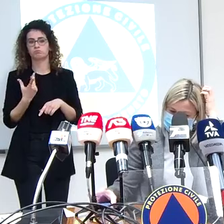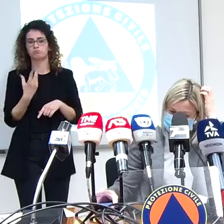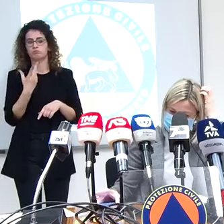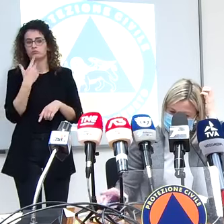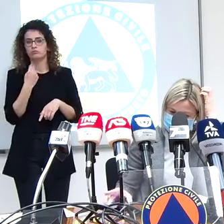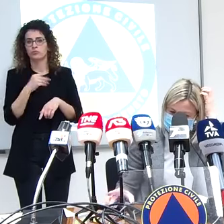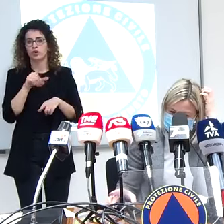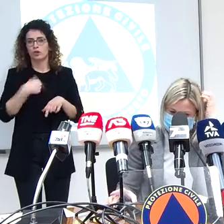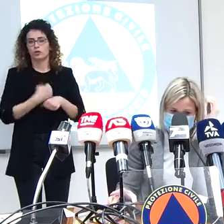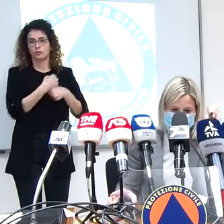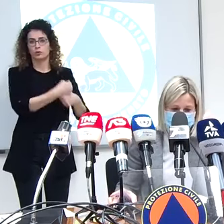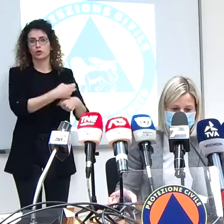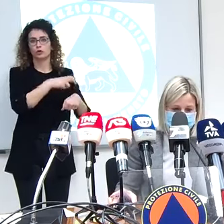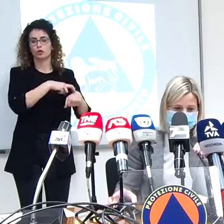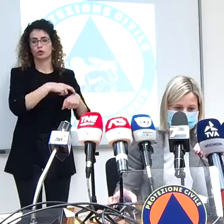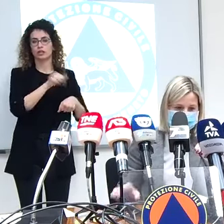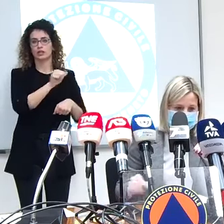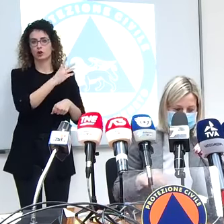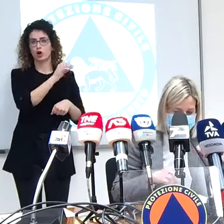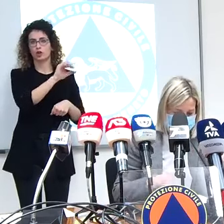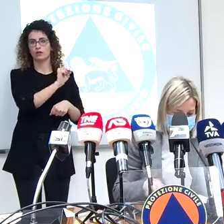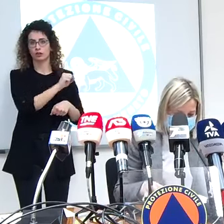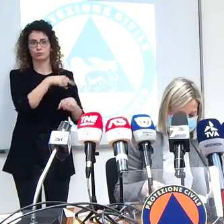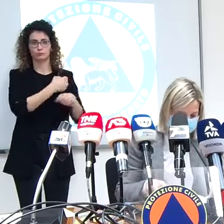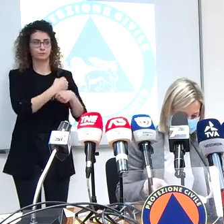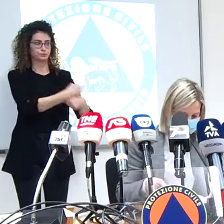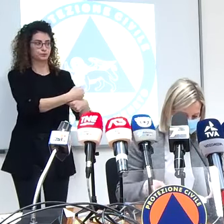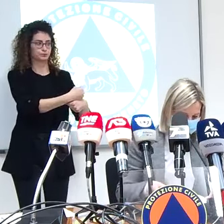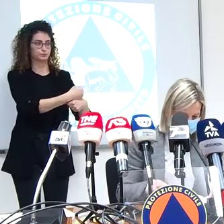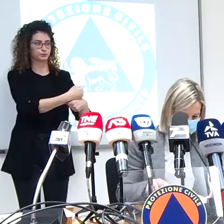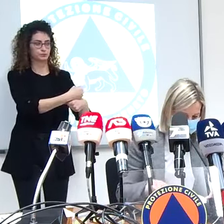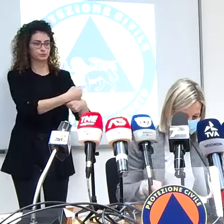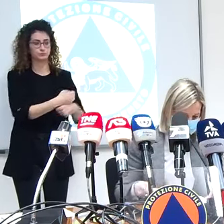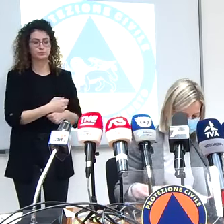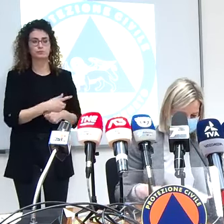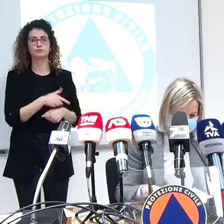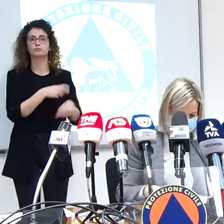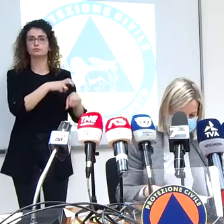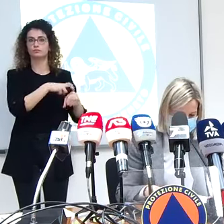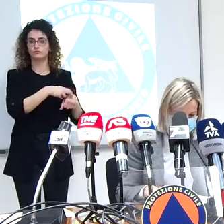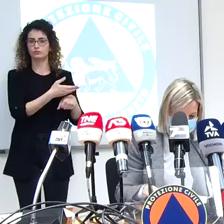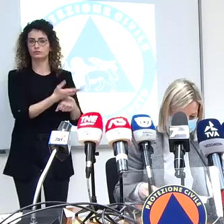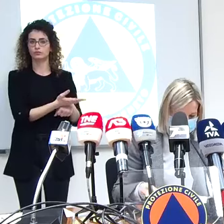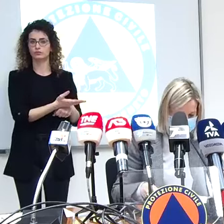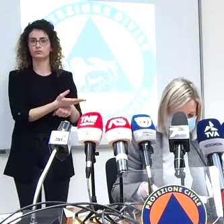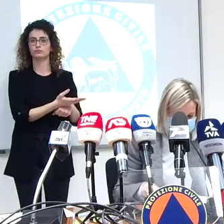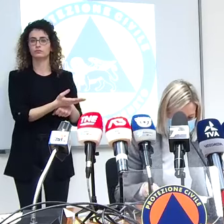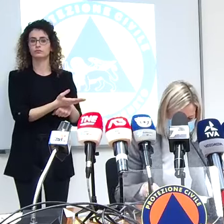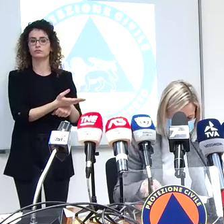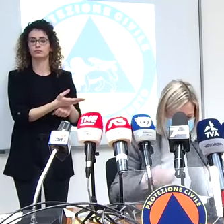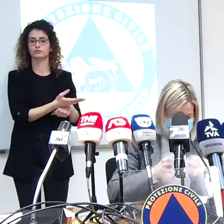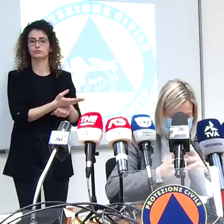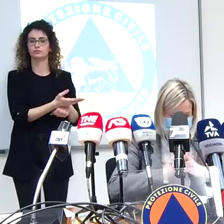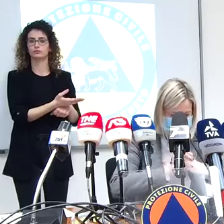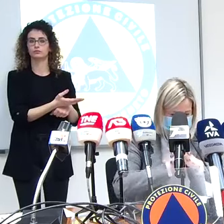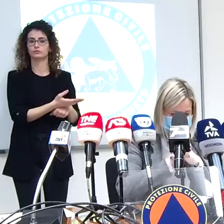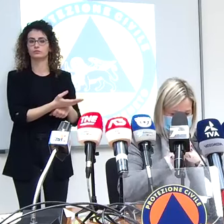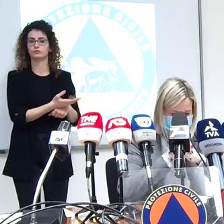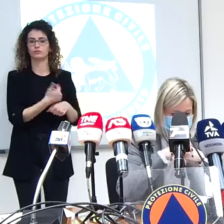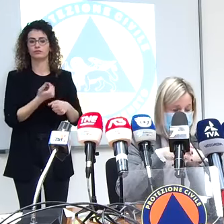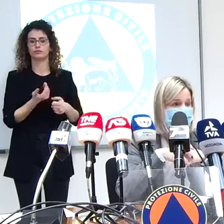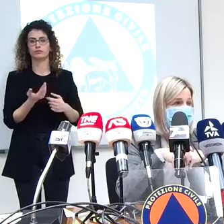dottoressa Scroccaro per quanto riguarda la dottoressa Scroccaro illustrerà un po' i risvolti del